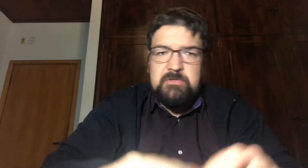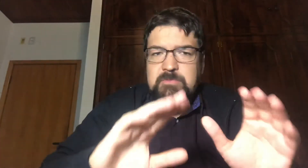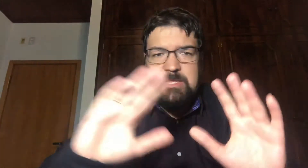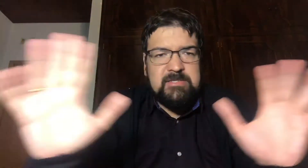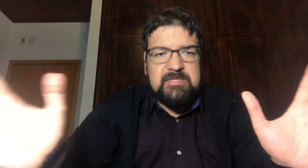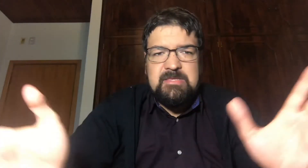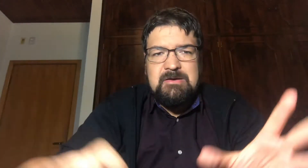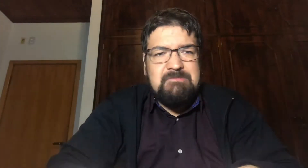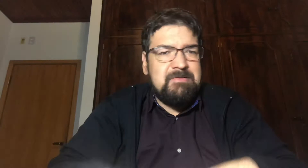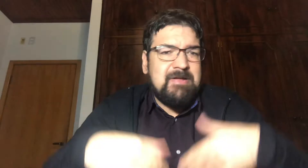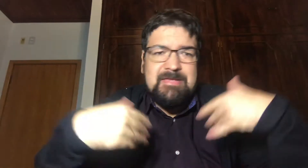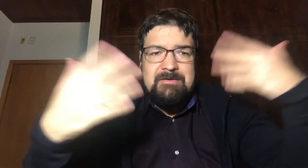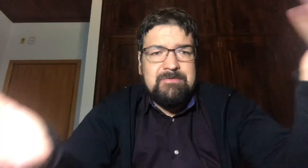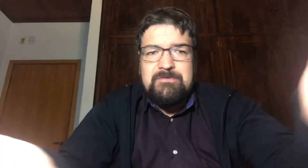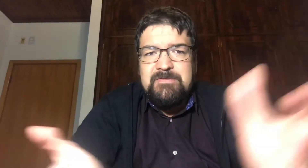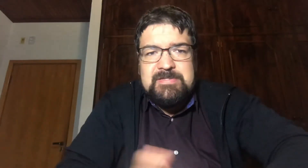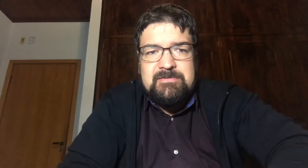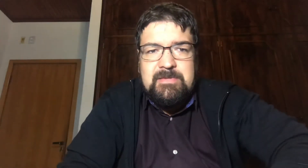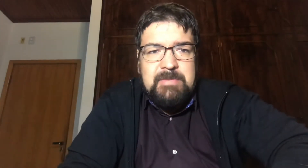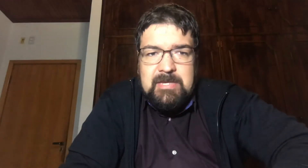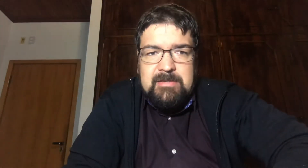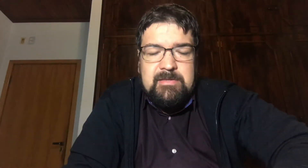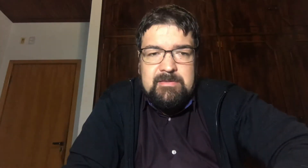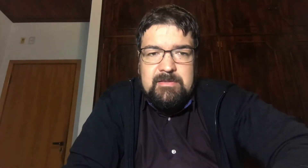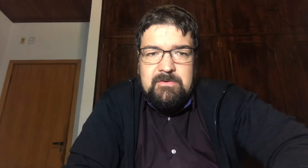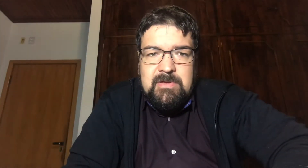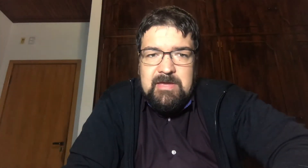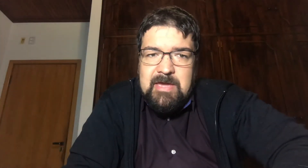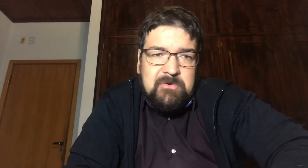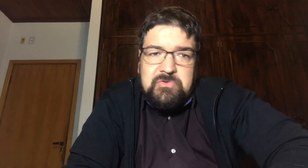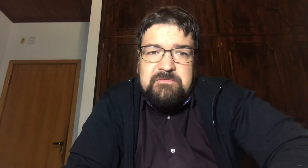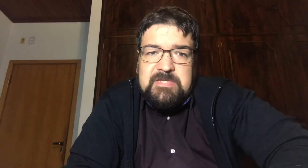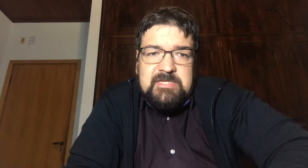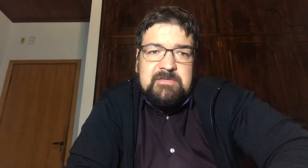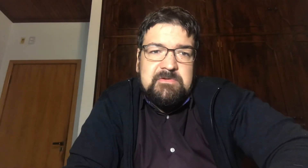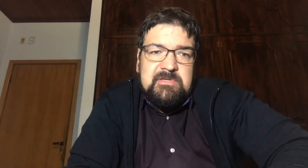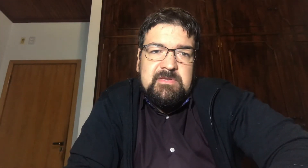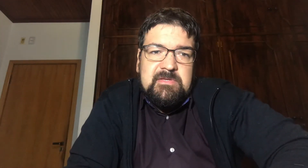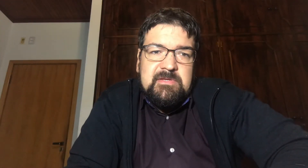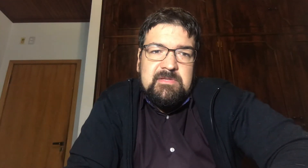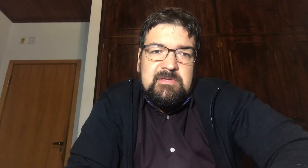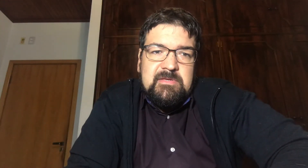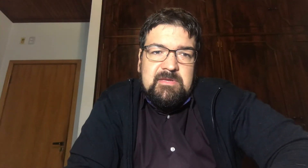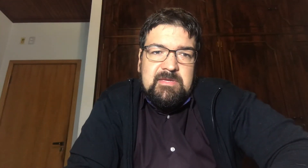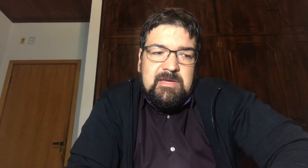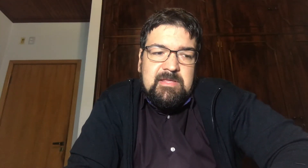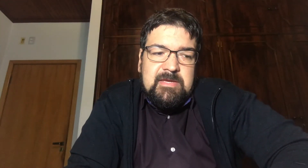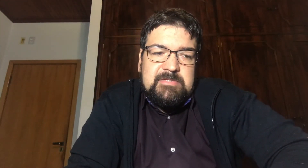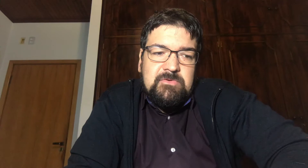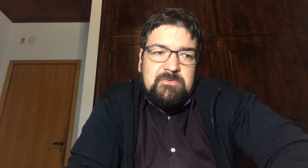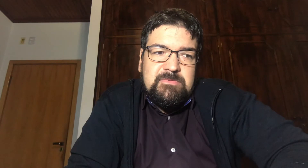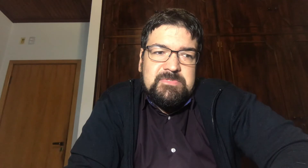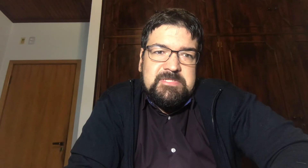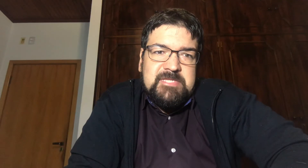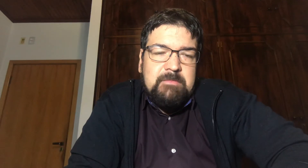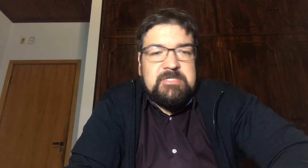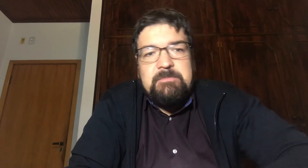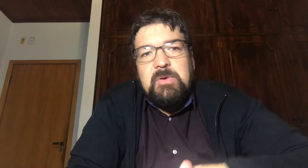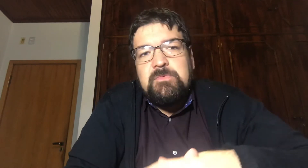anos Beleza, está tranquilo Que é o que eu estou fazendo também É o que eu estou fazendo E aliás Eu sinceramente Você pergunta